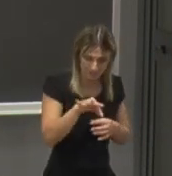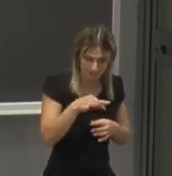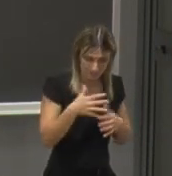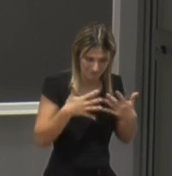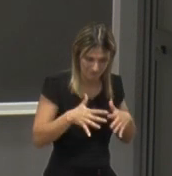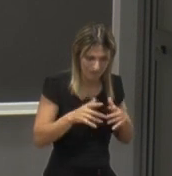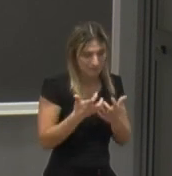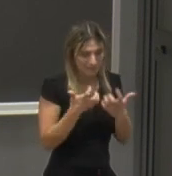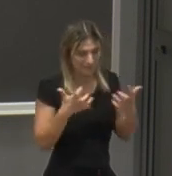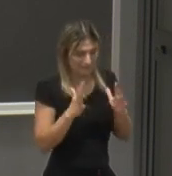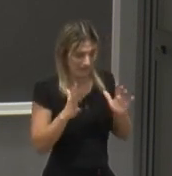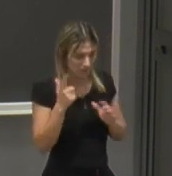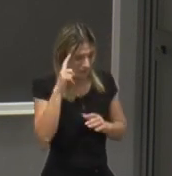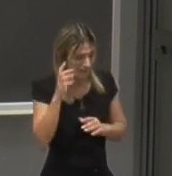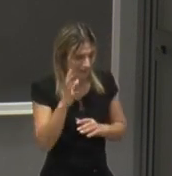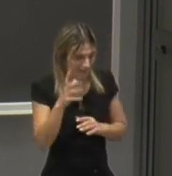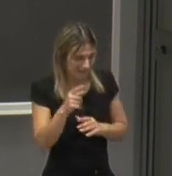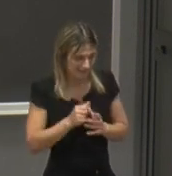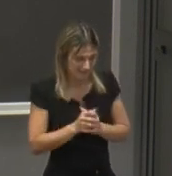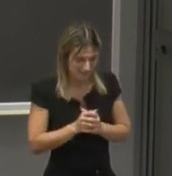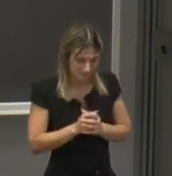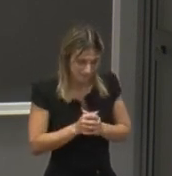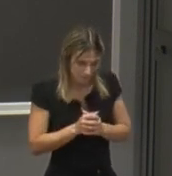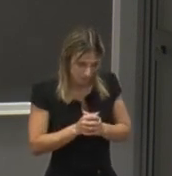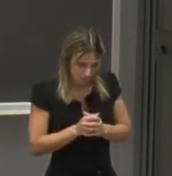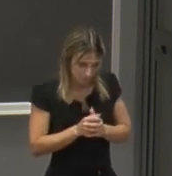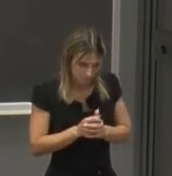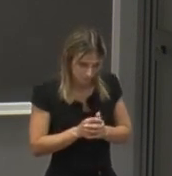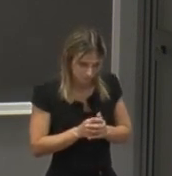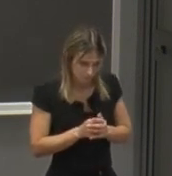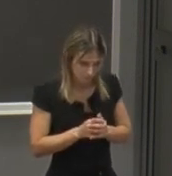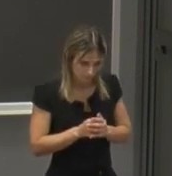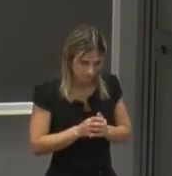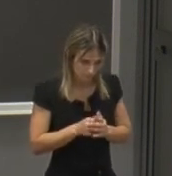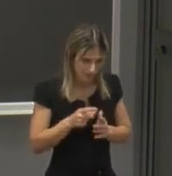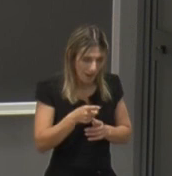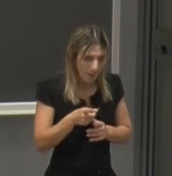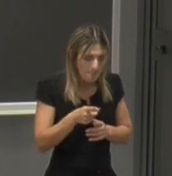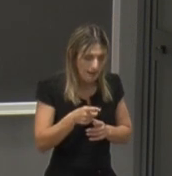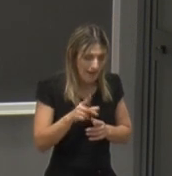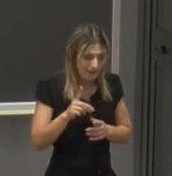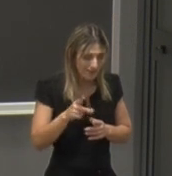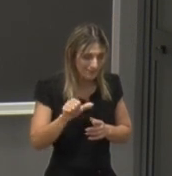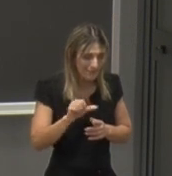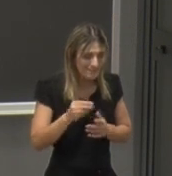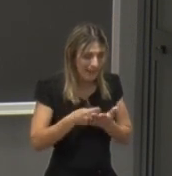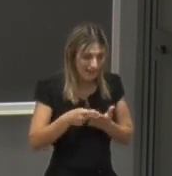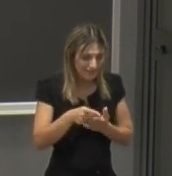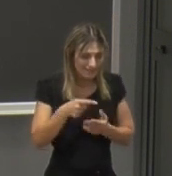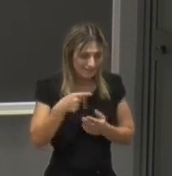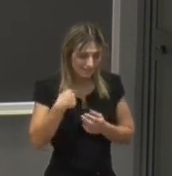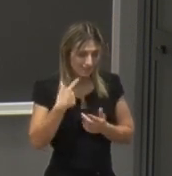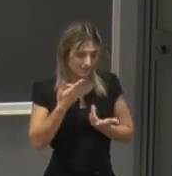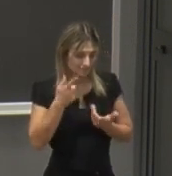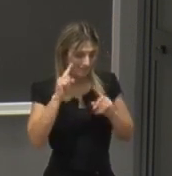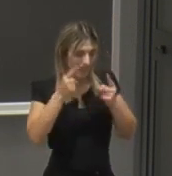presentato chiaramente per esempio sulla Plata e Science le frecce pervengono da tutti e tre i percorsi di laurea triennale